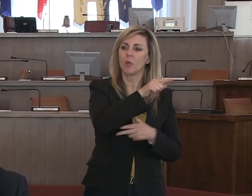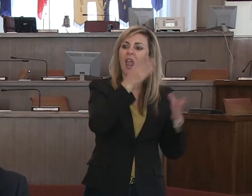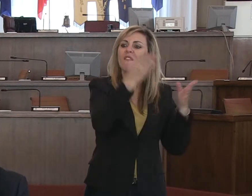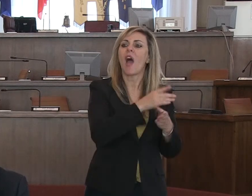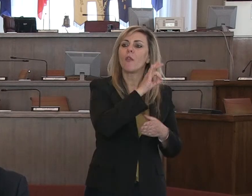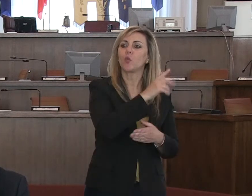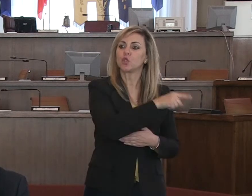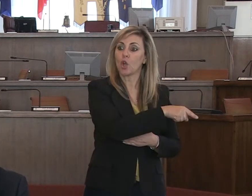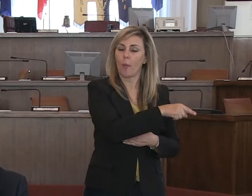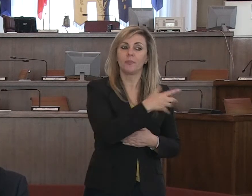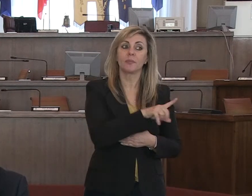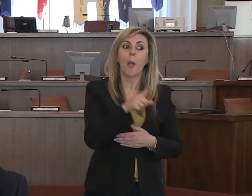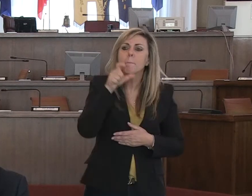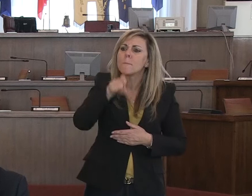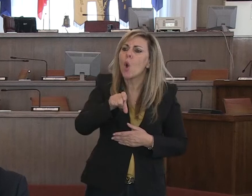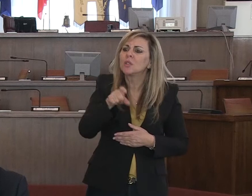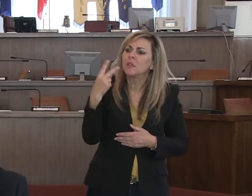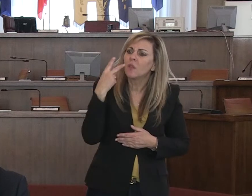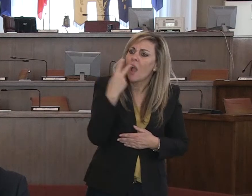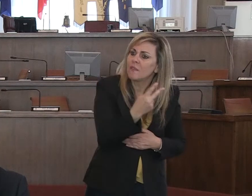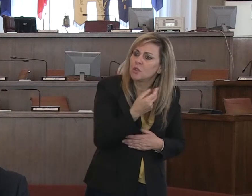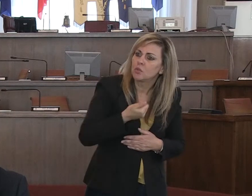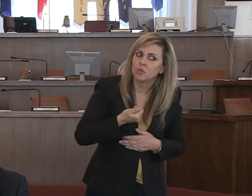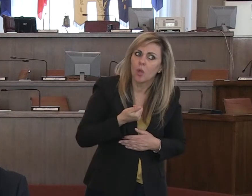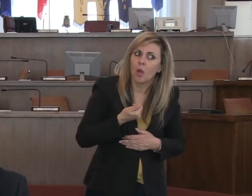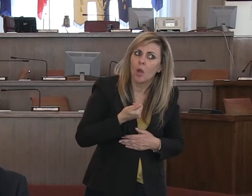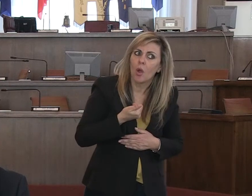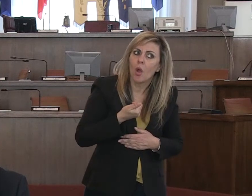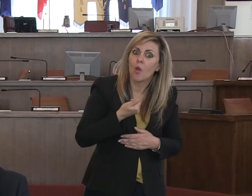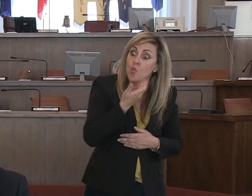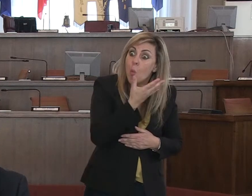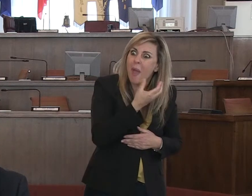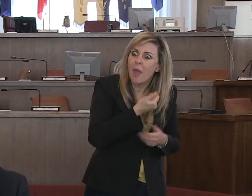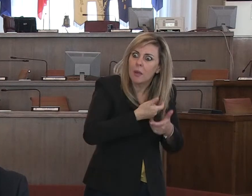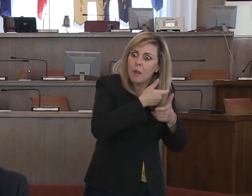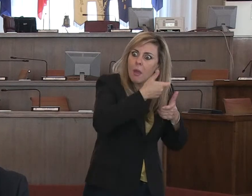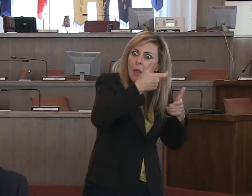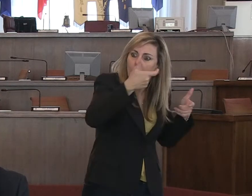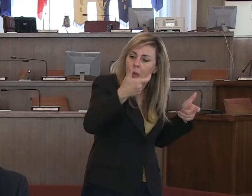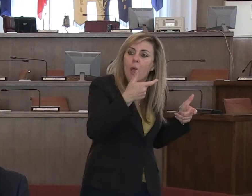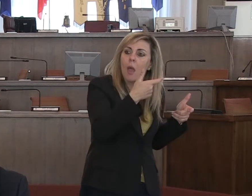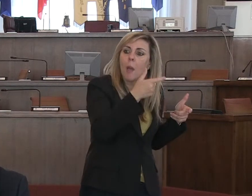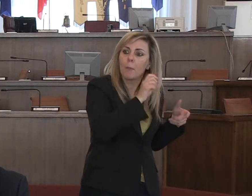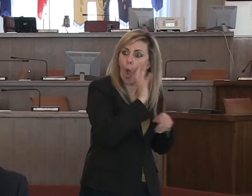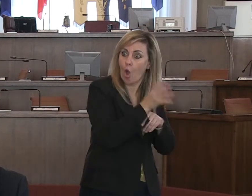Il motivo è perché voi avete individuato comunque per vedete una zona di focolaio, un piccolo focolaio in quella parte